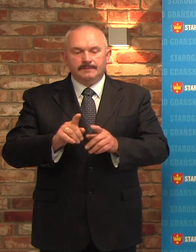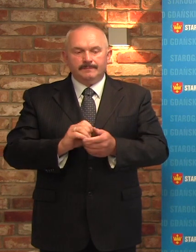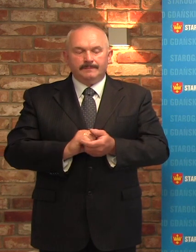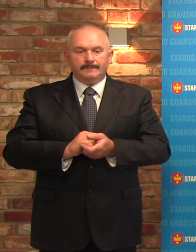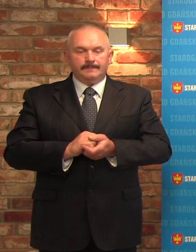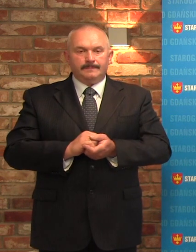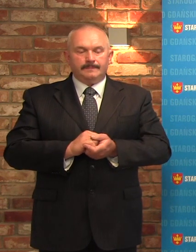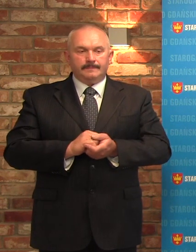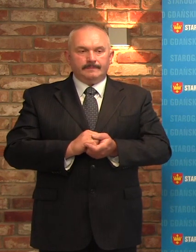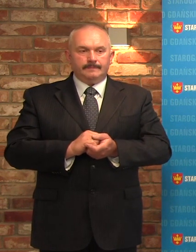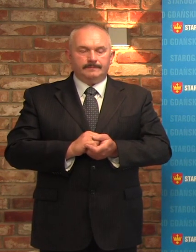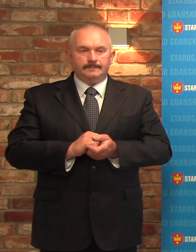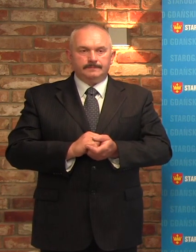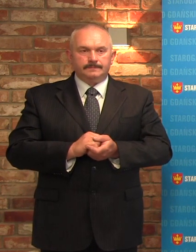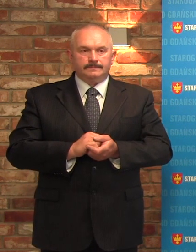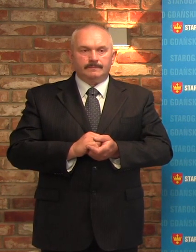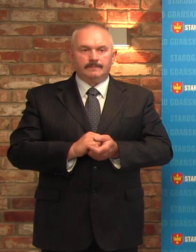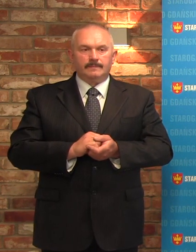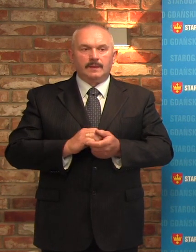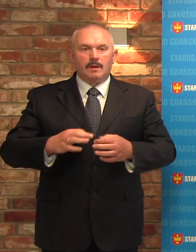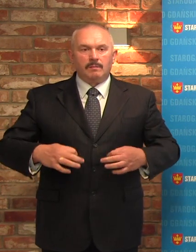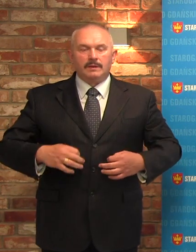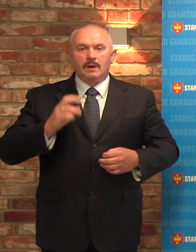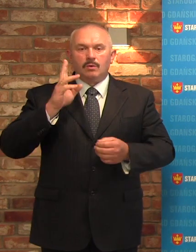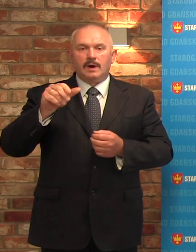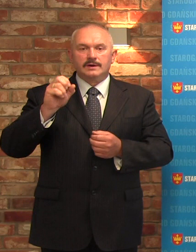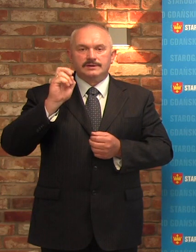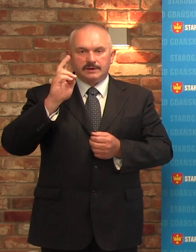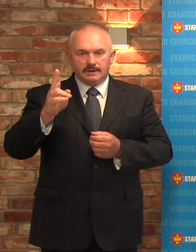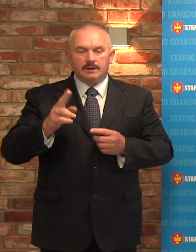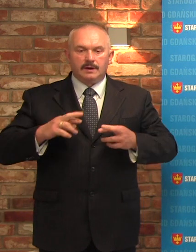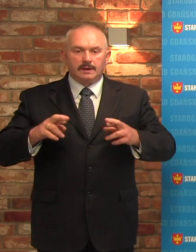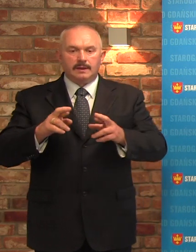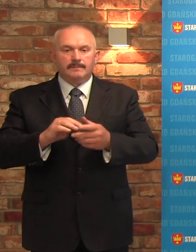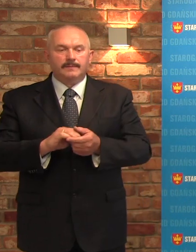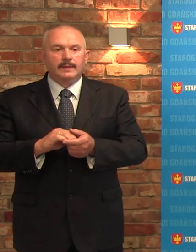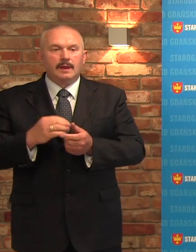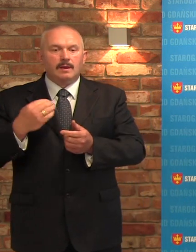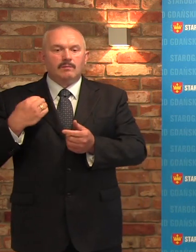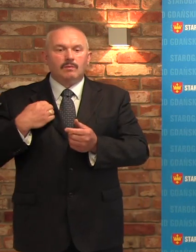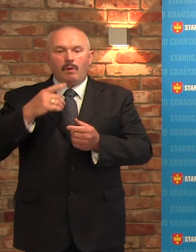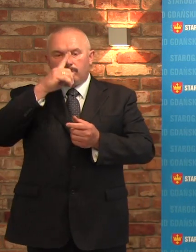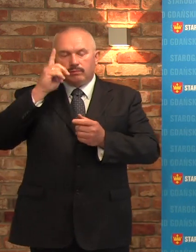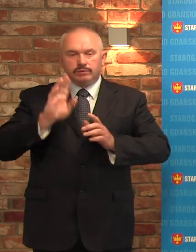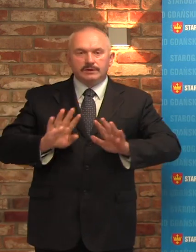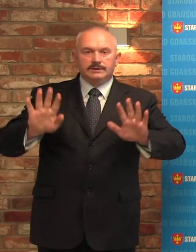pan Sebastian Kucharczyk, radny Sebastian Kucharczyk upublicznił